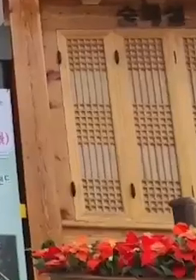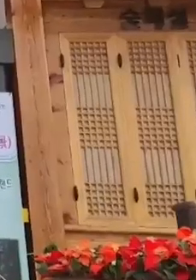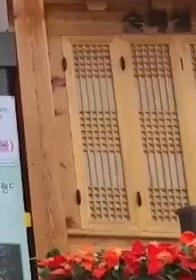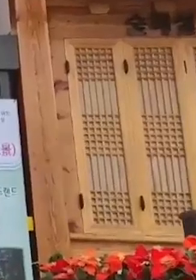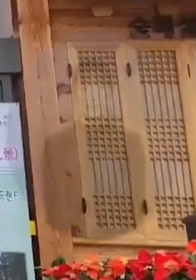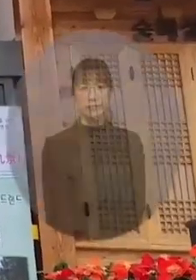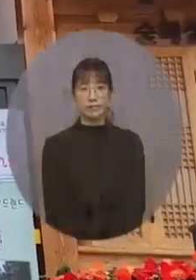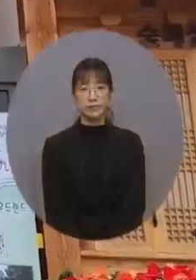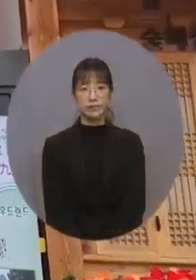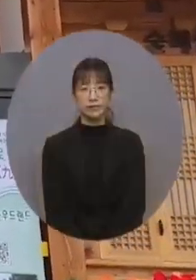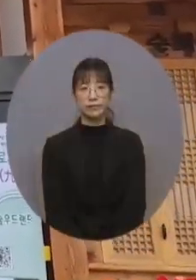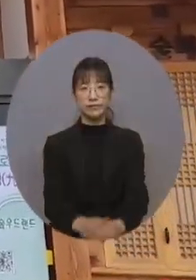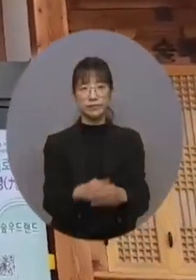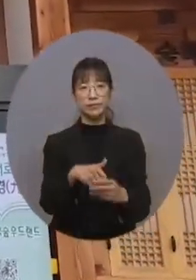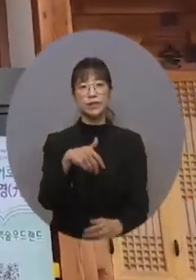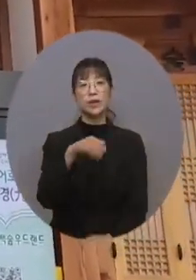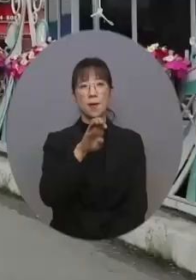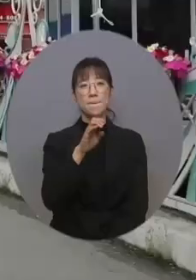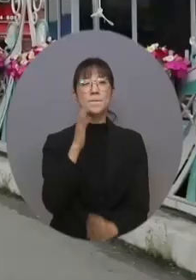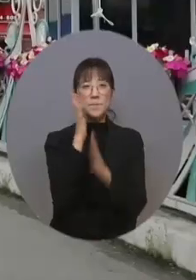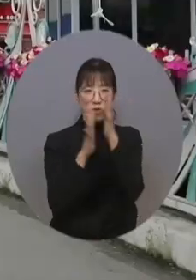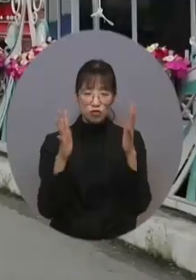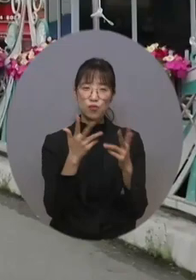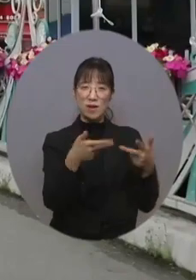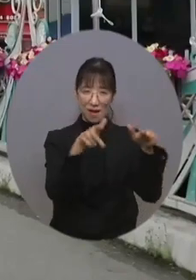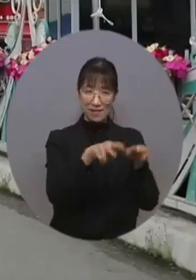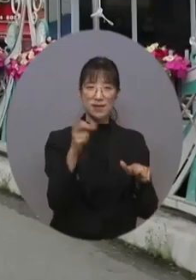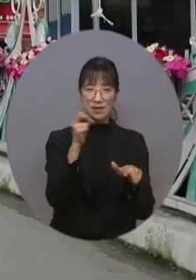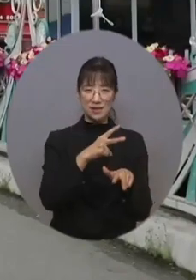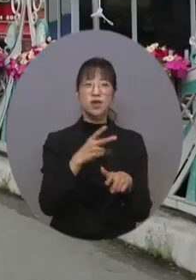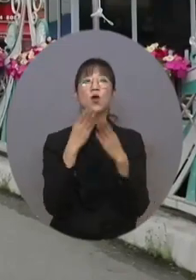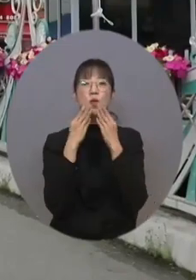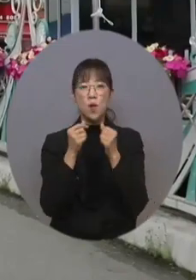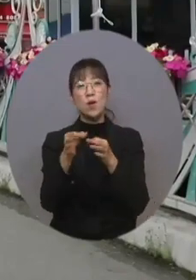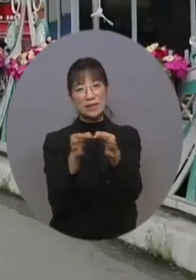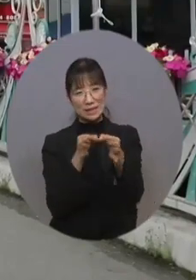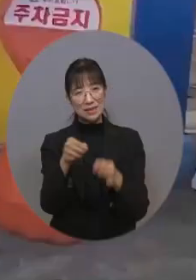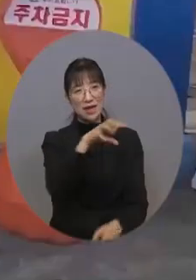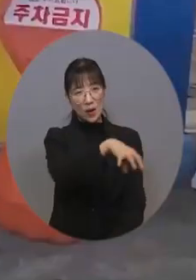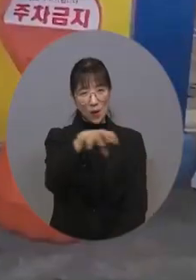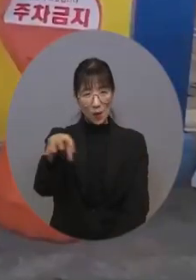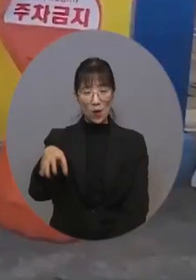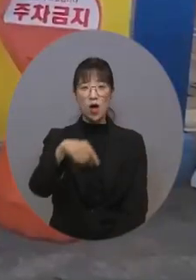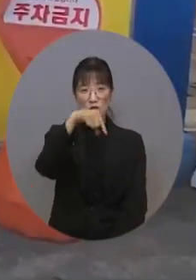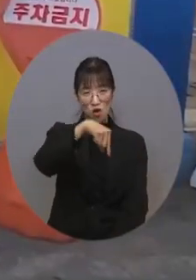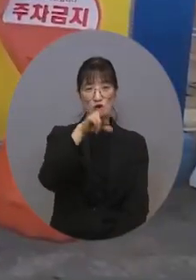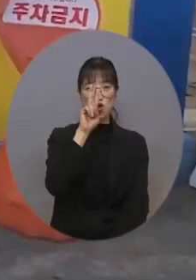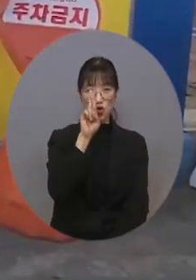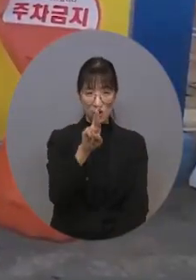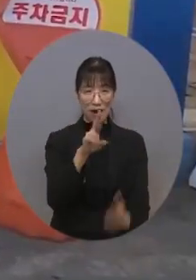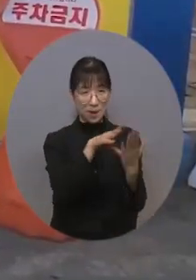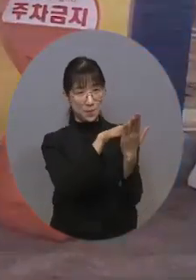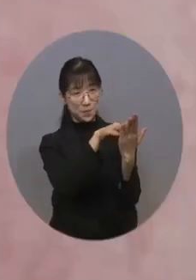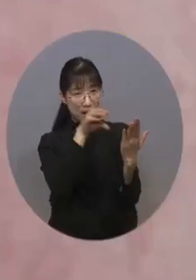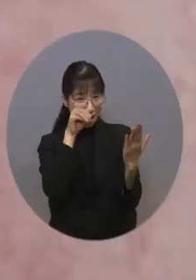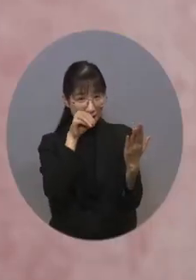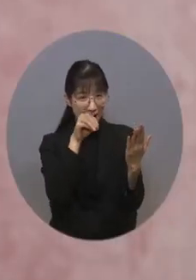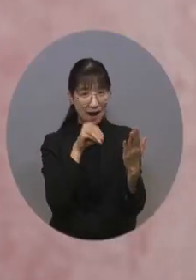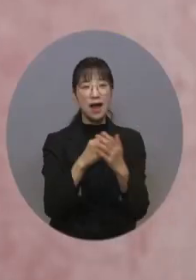정남진 편백숲 우드랜드, 장흥토요시장 등 주요 관광지에 비치된 QR코드를 인식하면